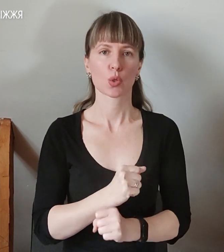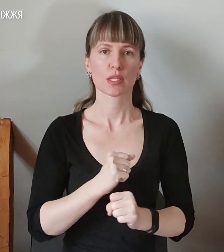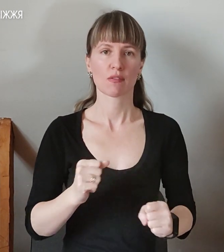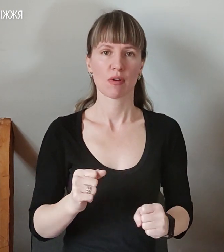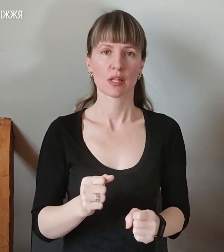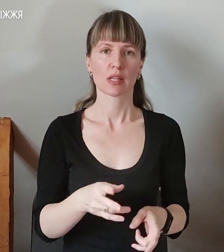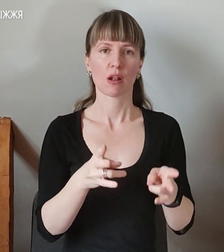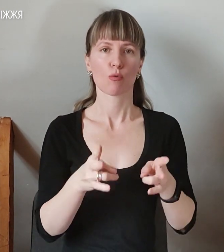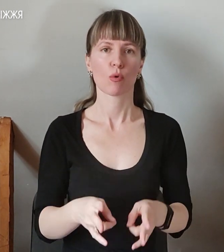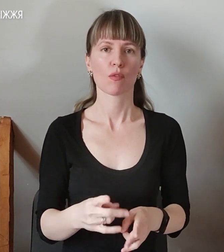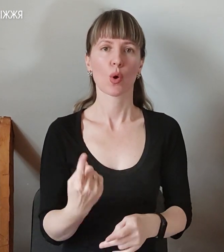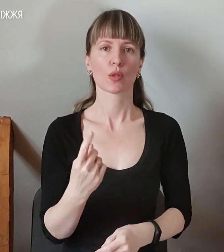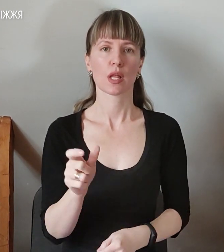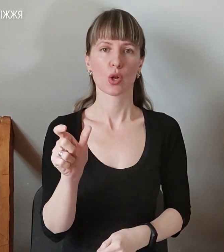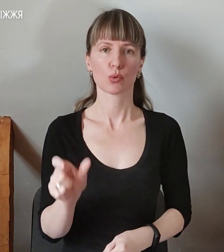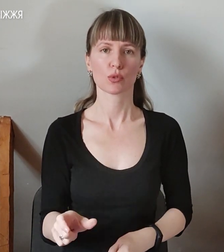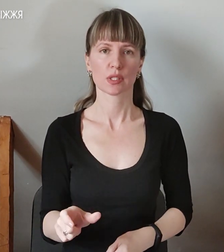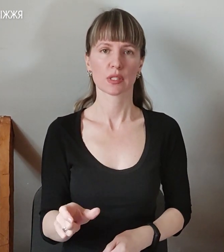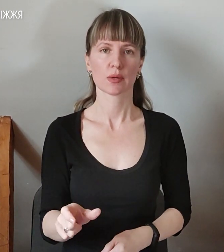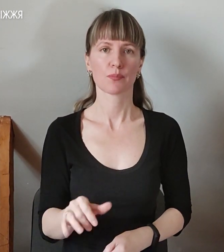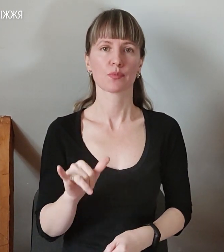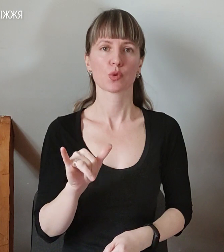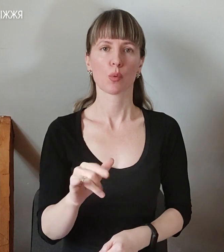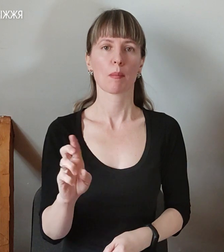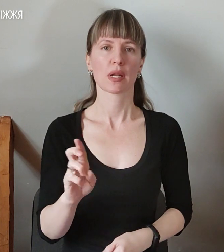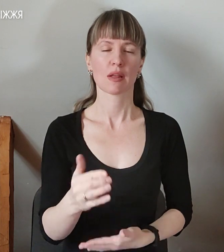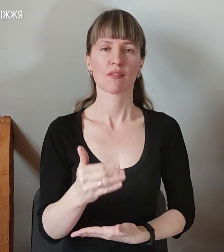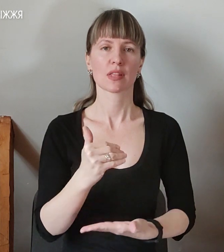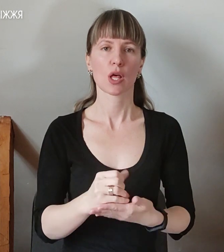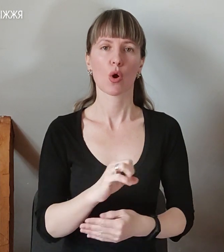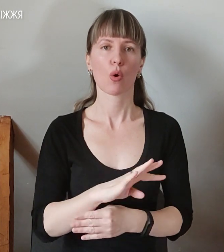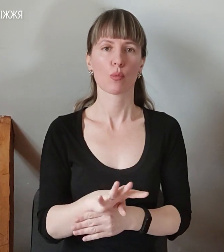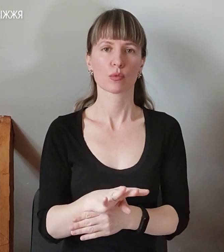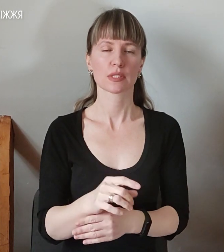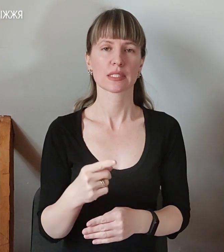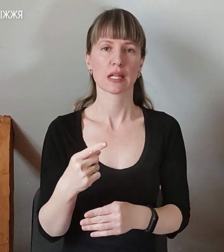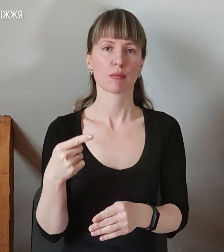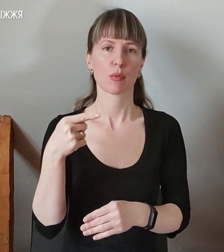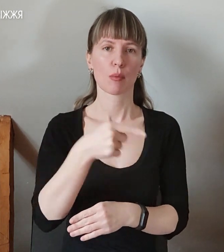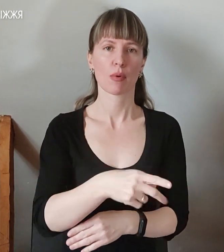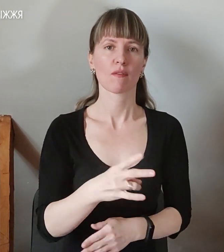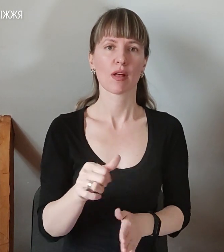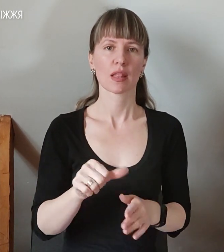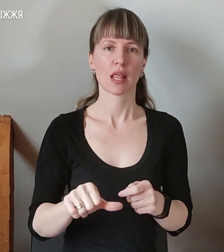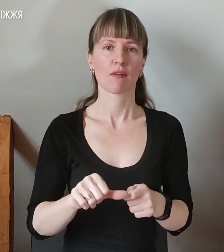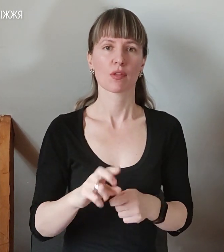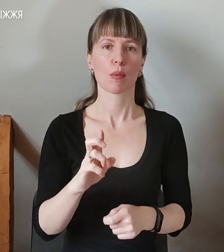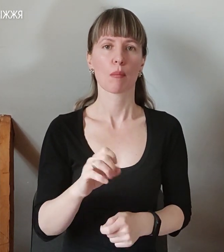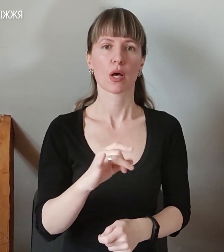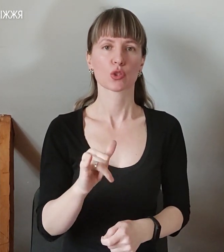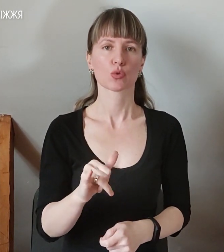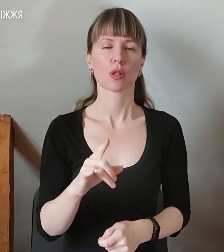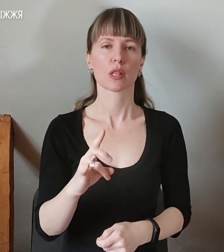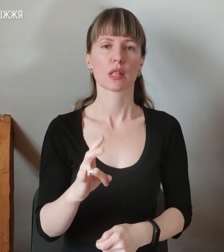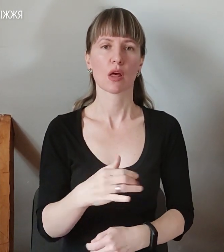Травмувалася одна людина. У Гордянську внаслідок обстрілу снаряд влучив нафтопазу на вулиці будівельників без